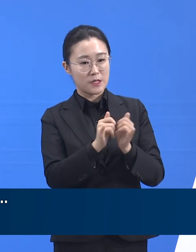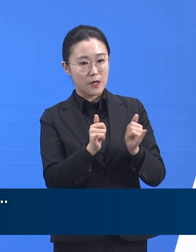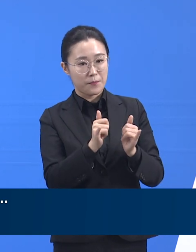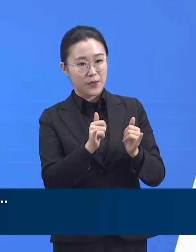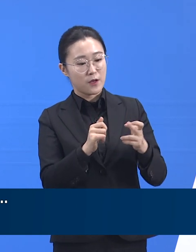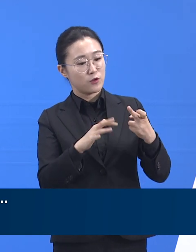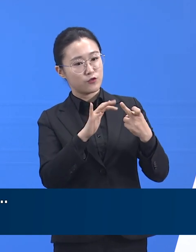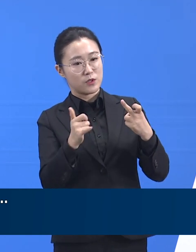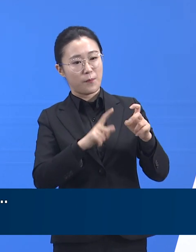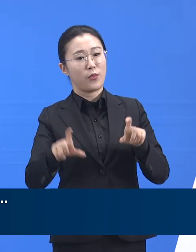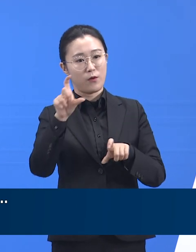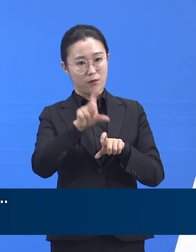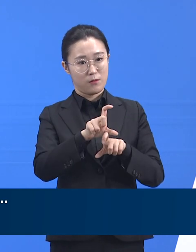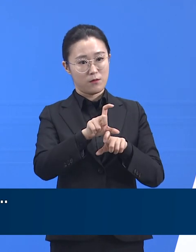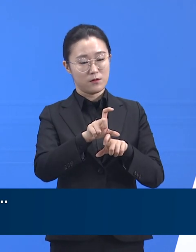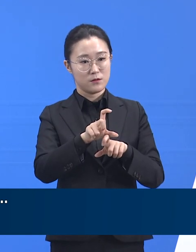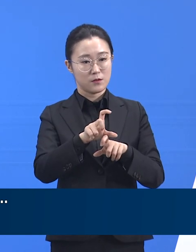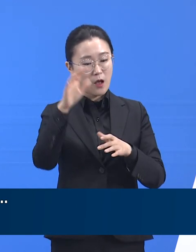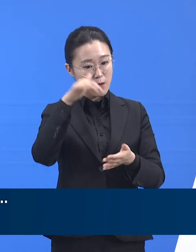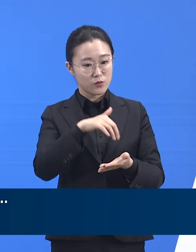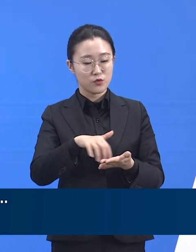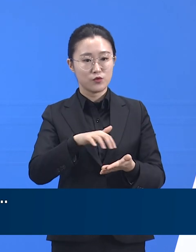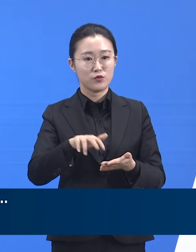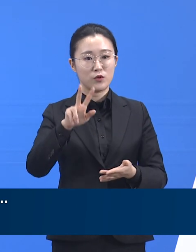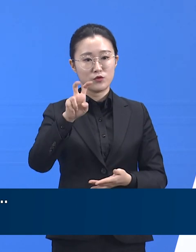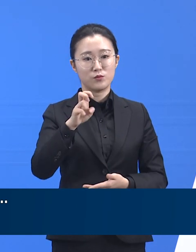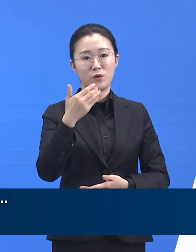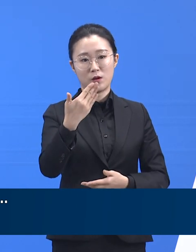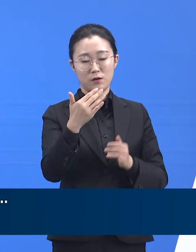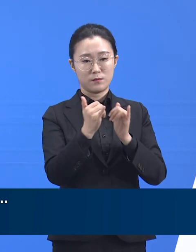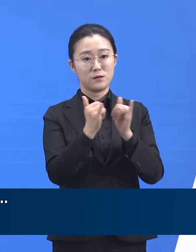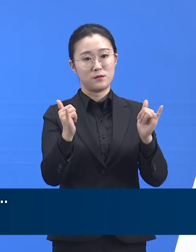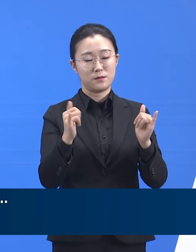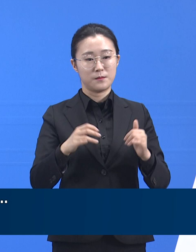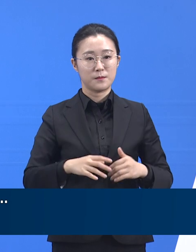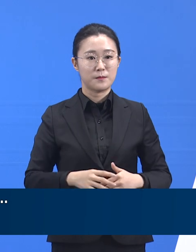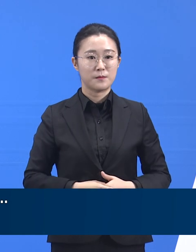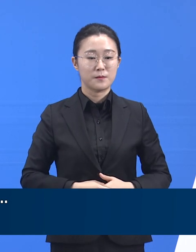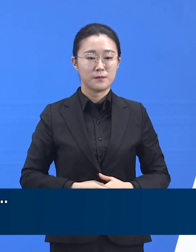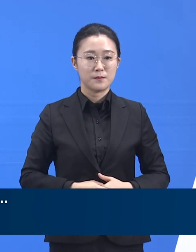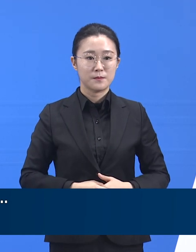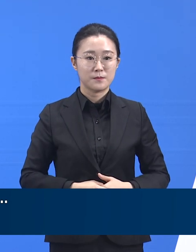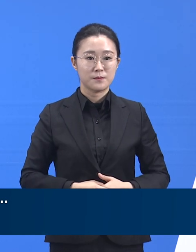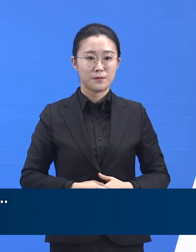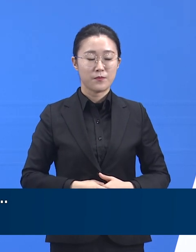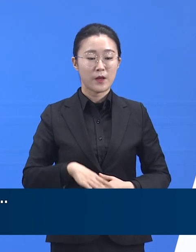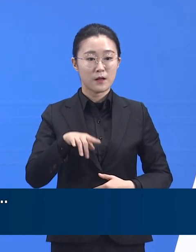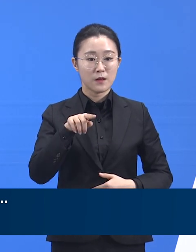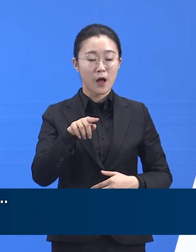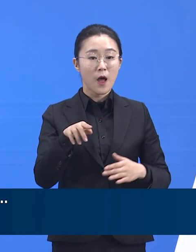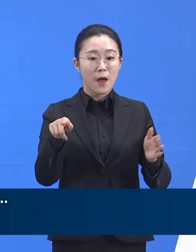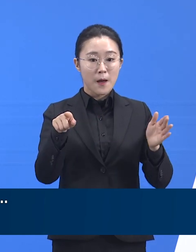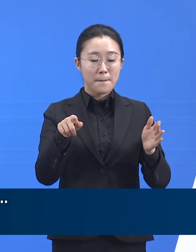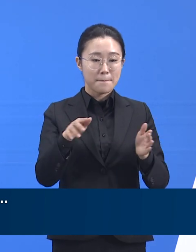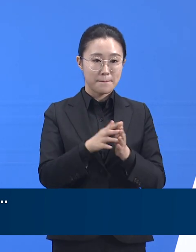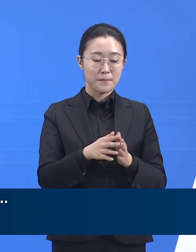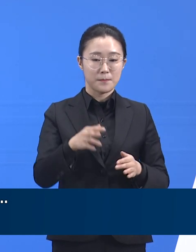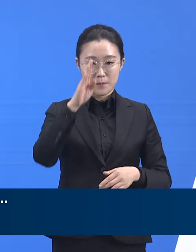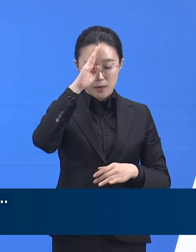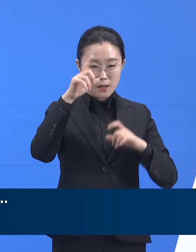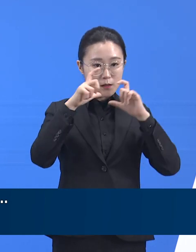기준으로는 총 확진자가 29명으로 늘었습니다. 현재 이들 확진자들과 접촉한